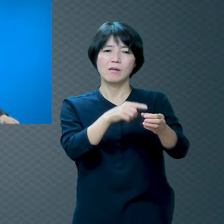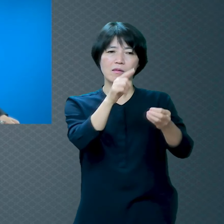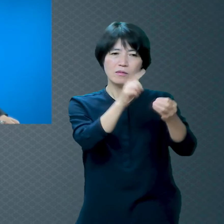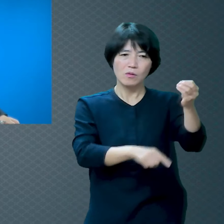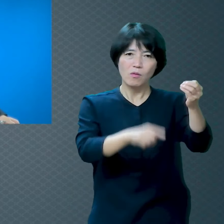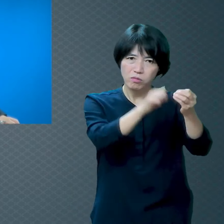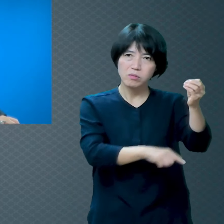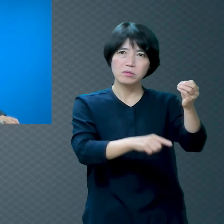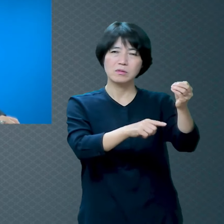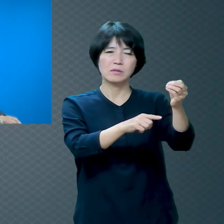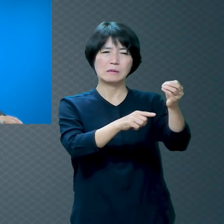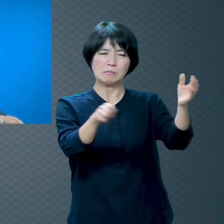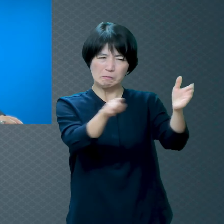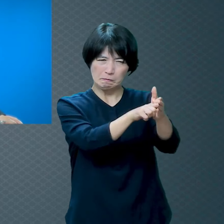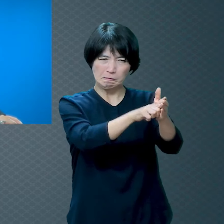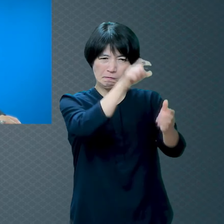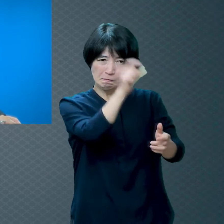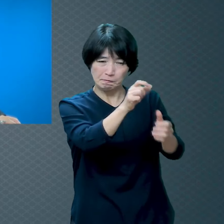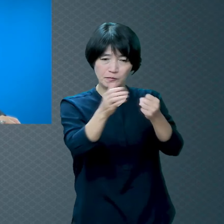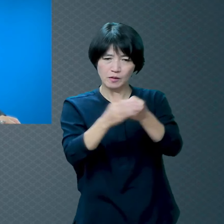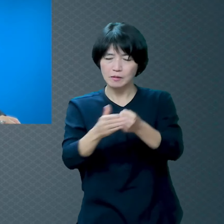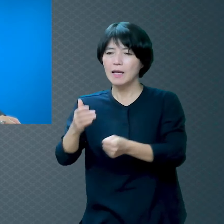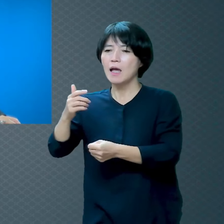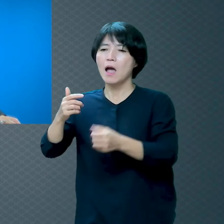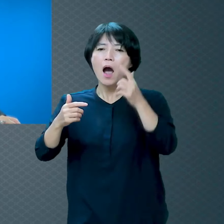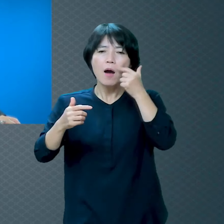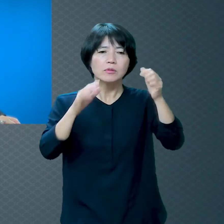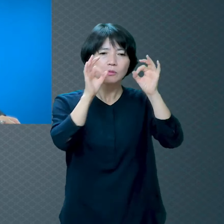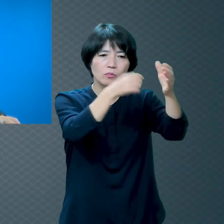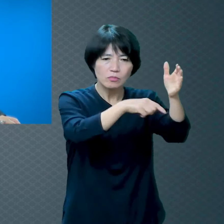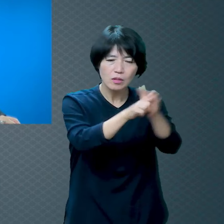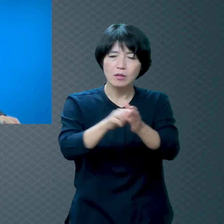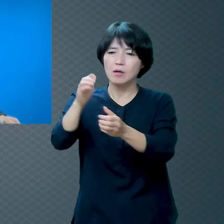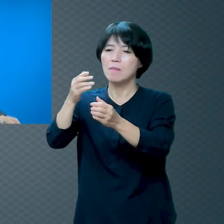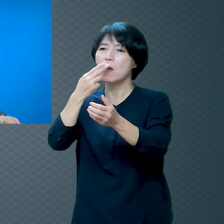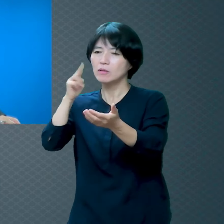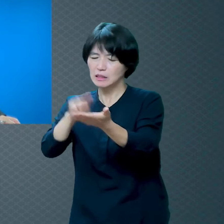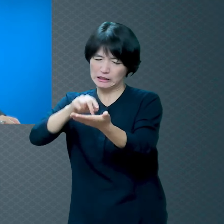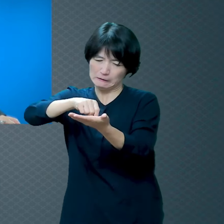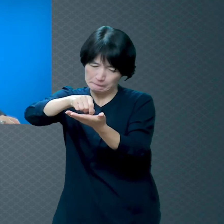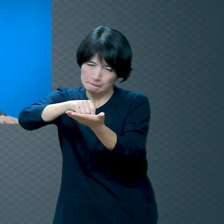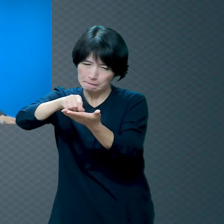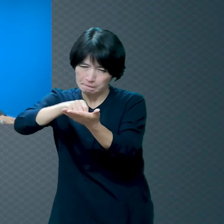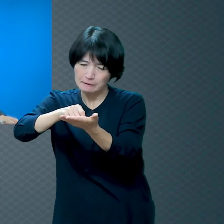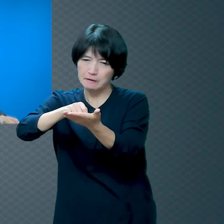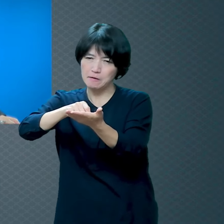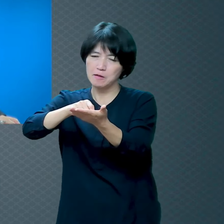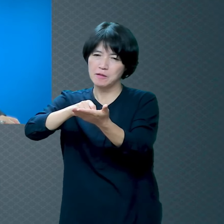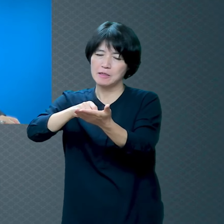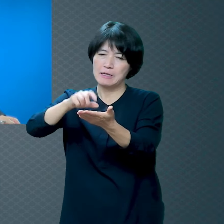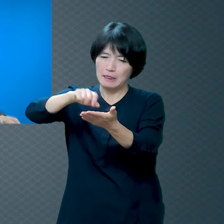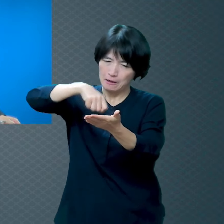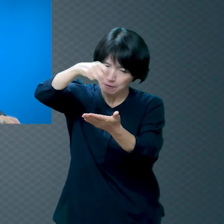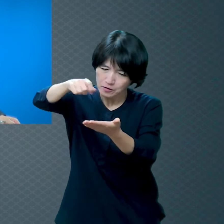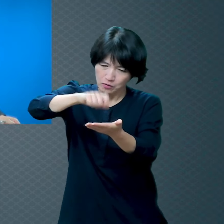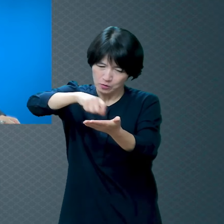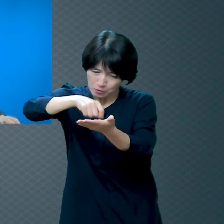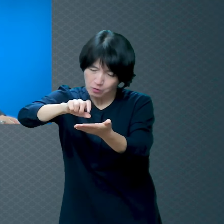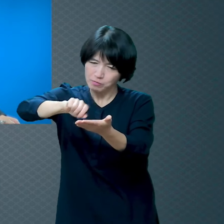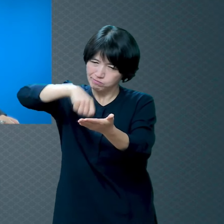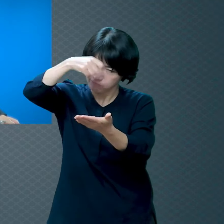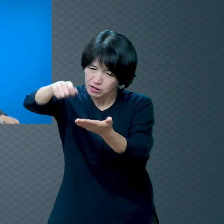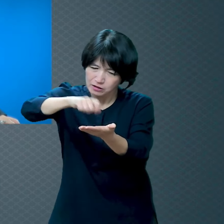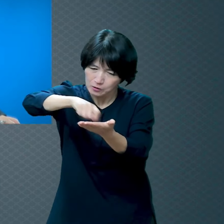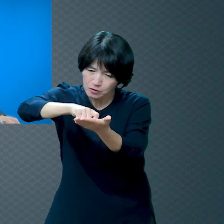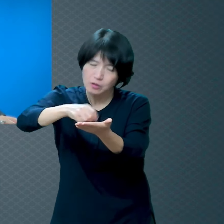5장 10장 눈물을 흘려가면서 찾아가서 말씀드리기도 하고 무릎